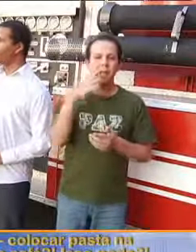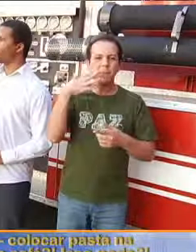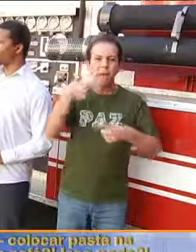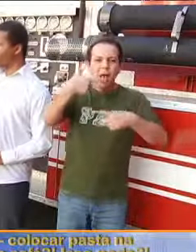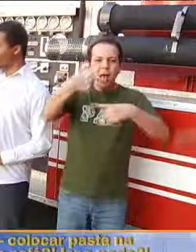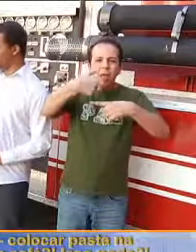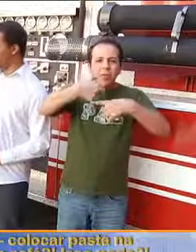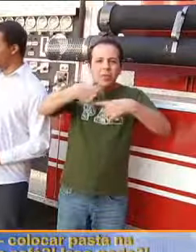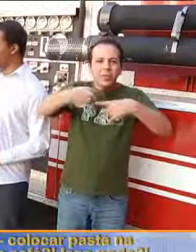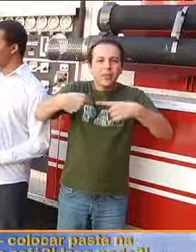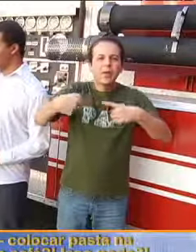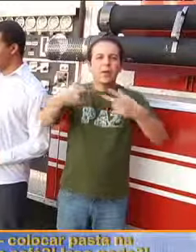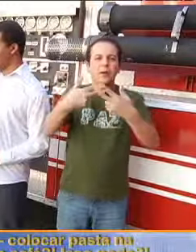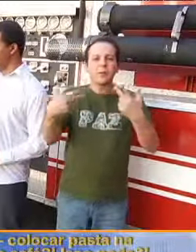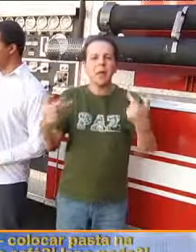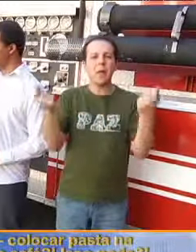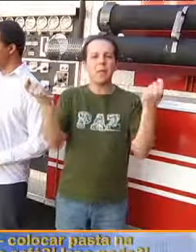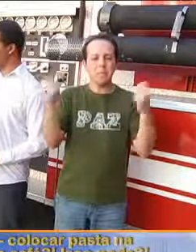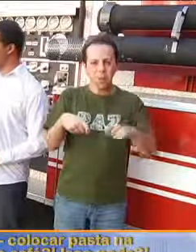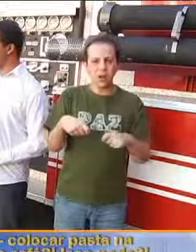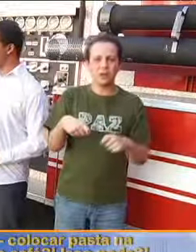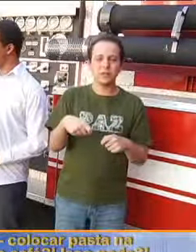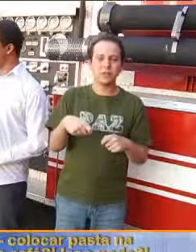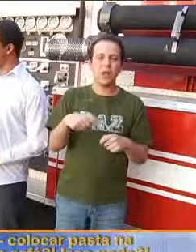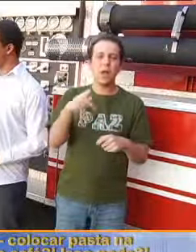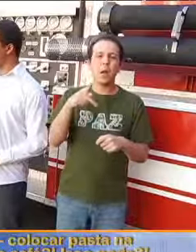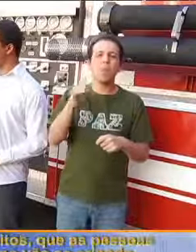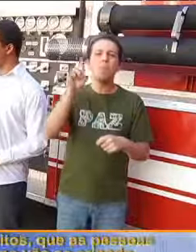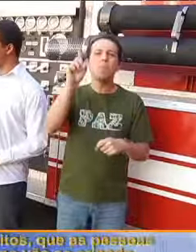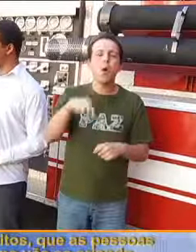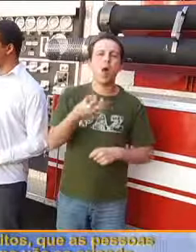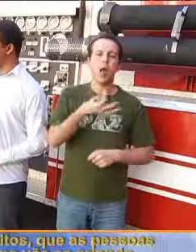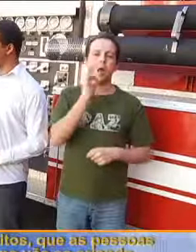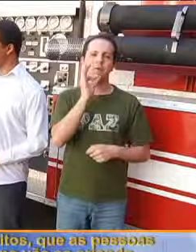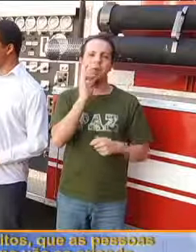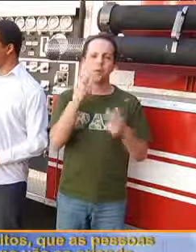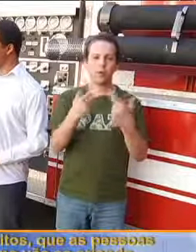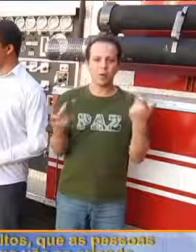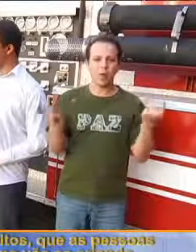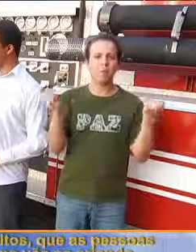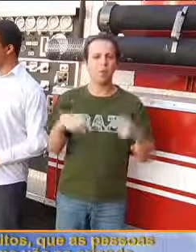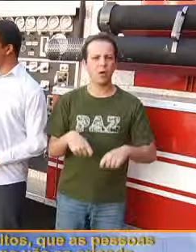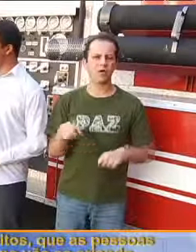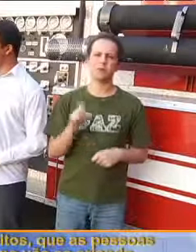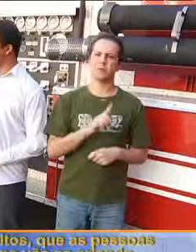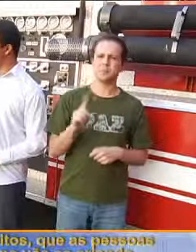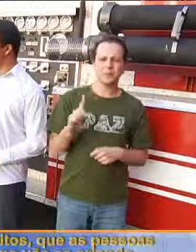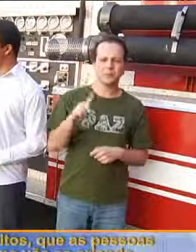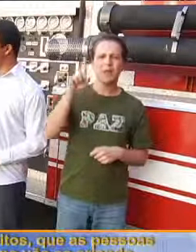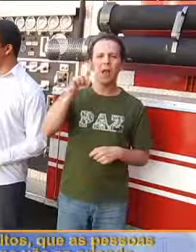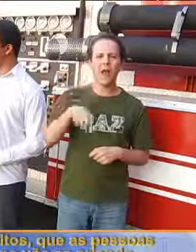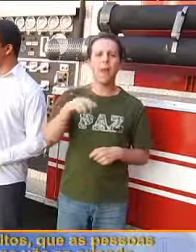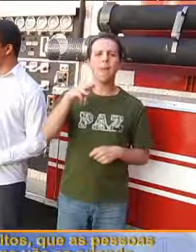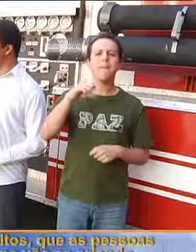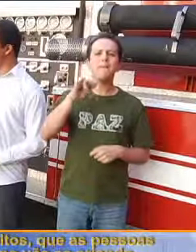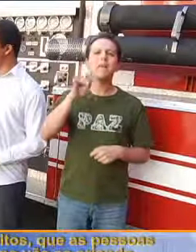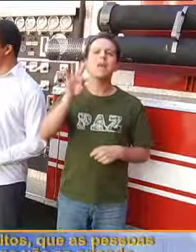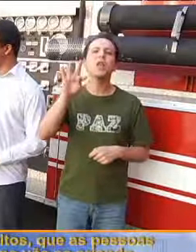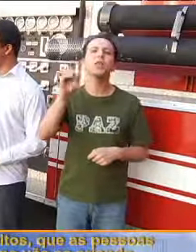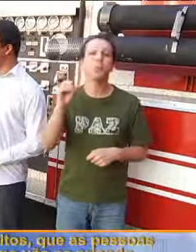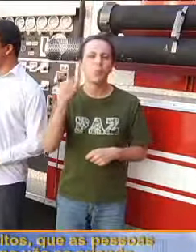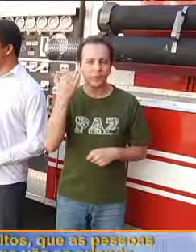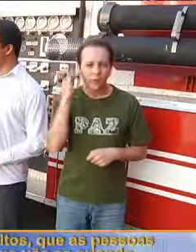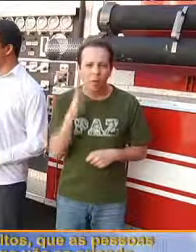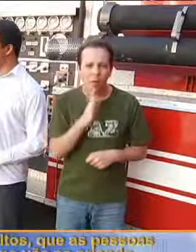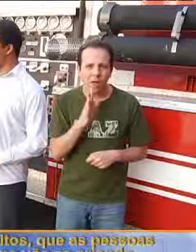queimadura, pó de café, isso pode? Na realidade, são mitos, são mitos que as pessoas